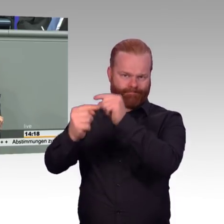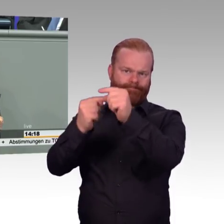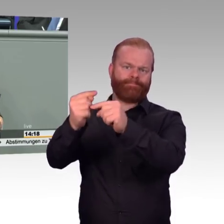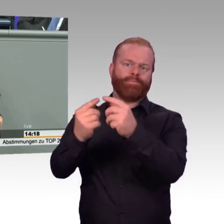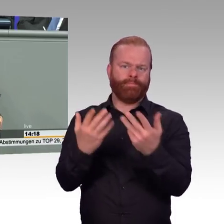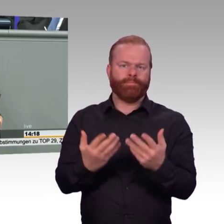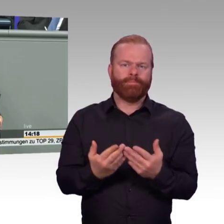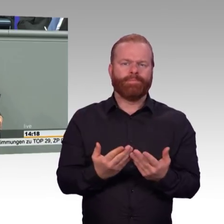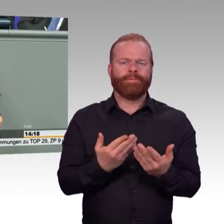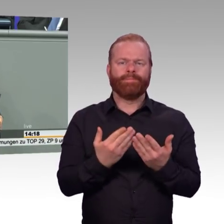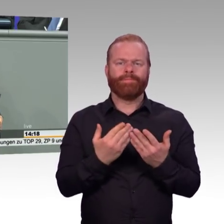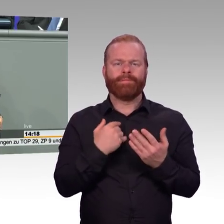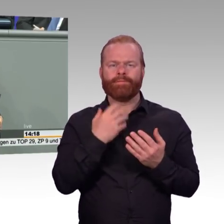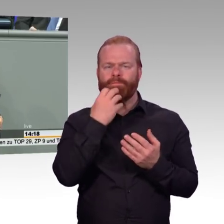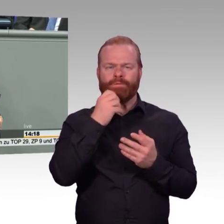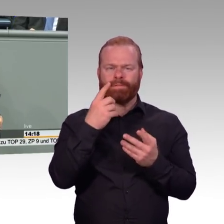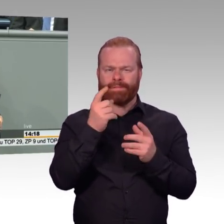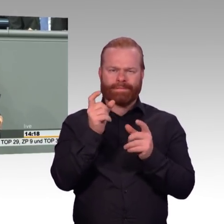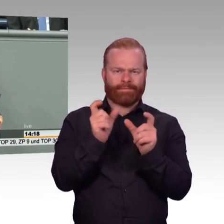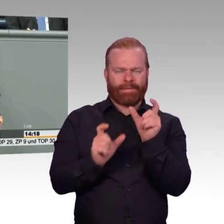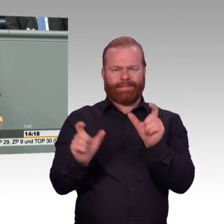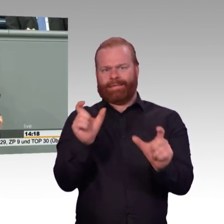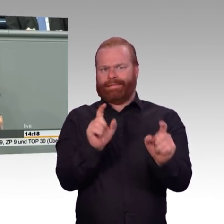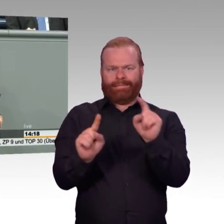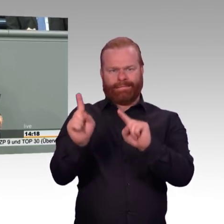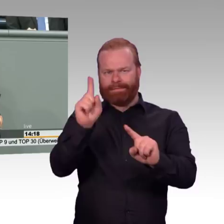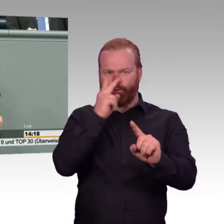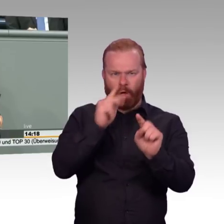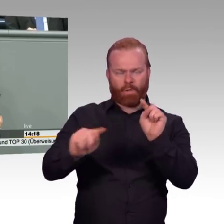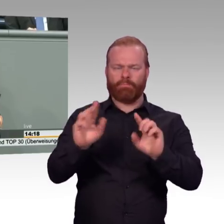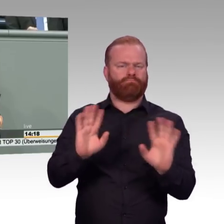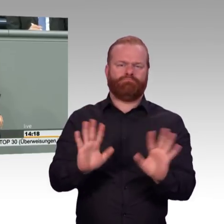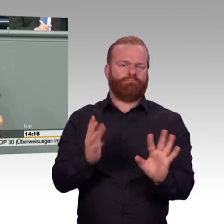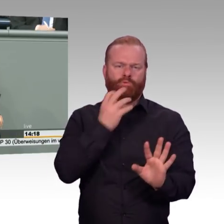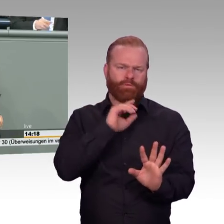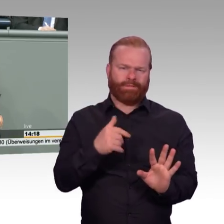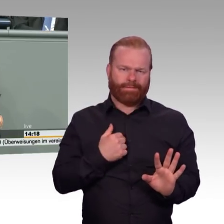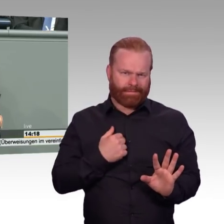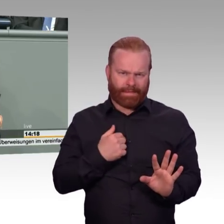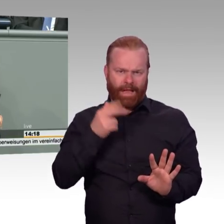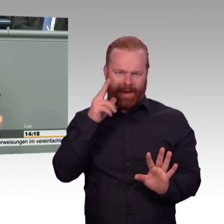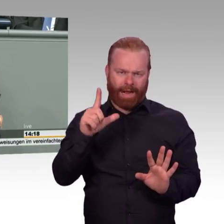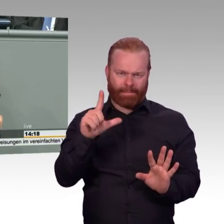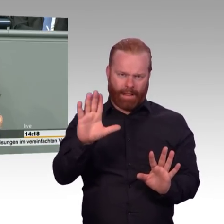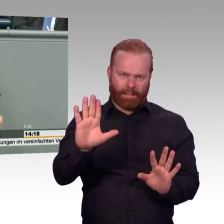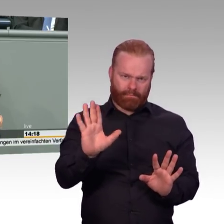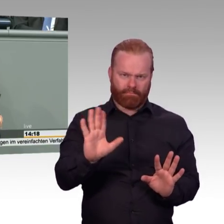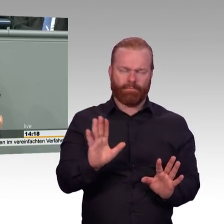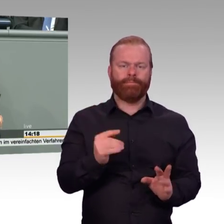Rätsel aufgekommen, wieso jetzt auf einmal Angriffe Richtung SPD gefahren werden, wie wir mit unserem Juso-Vorsitzenden umzugehen hätten.